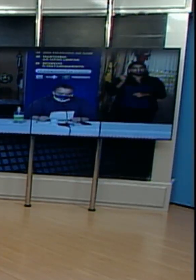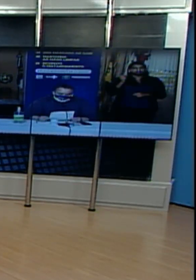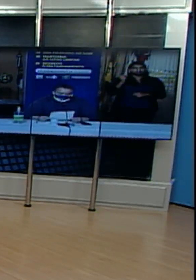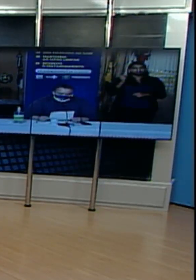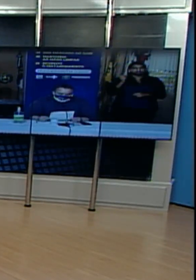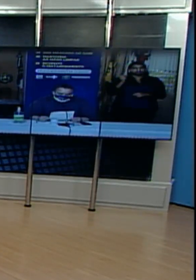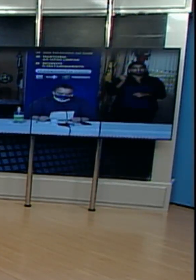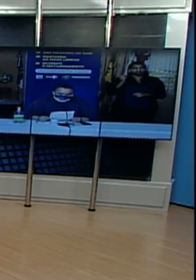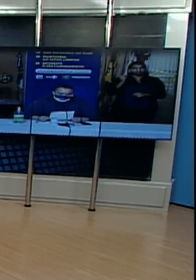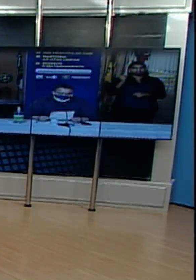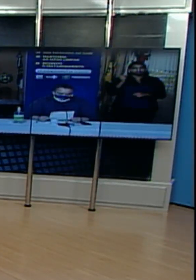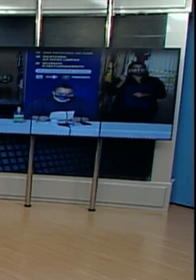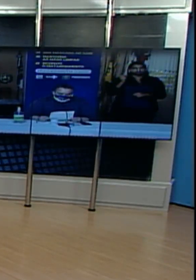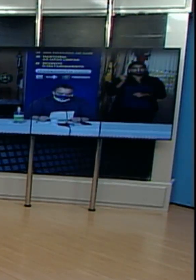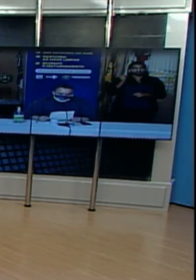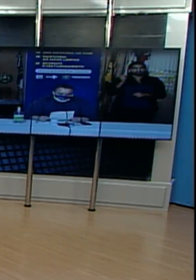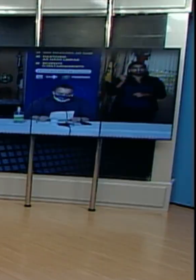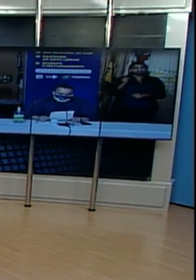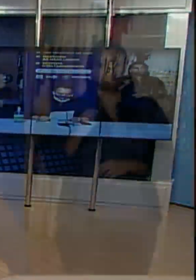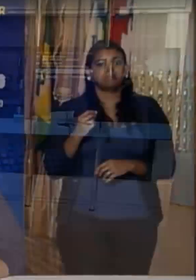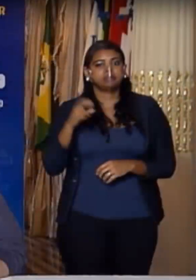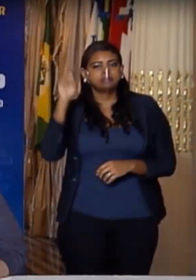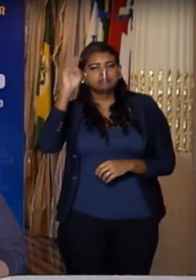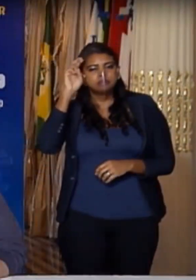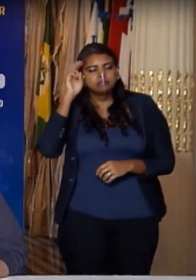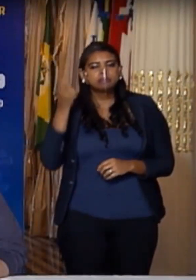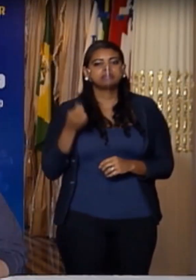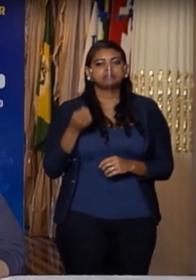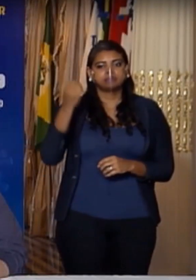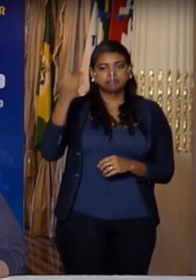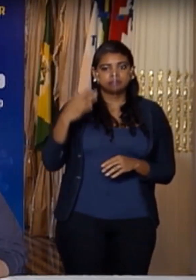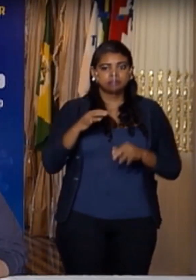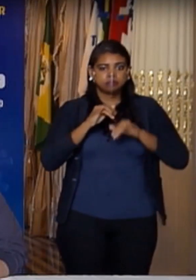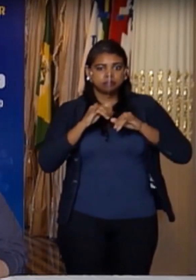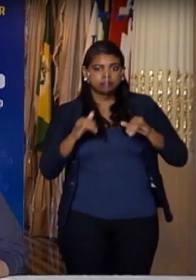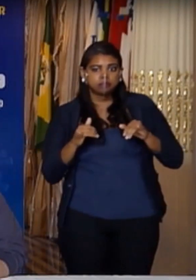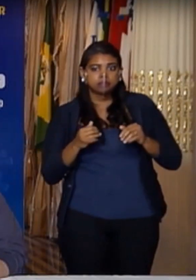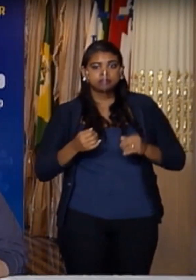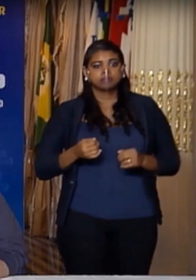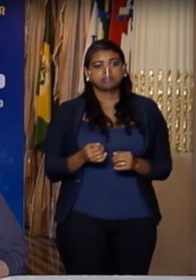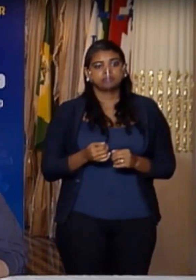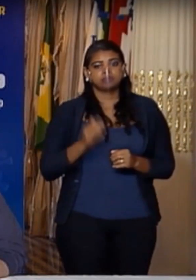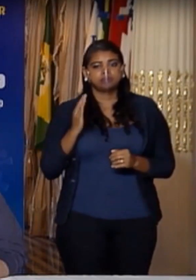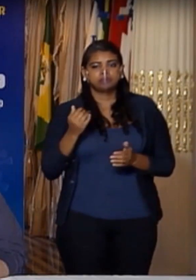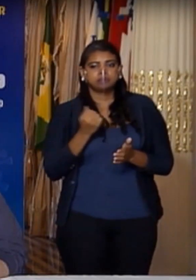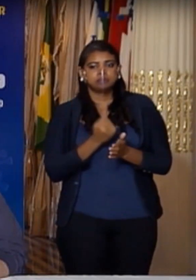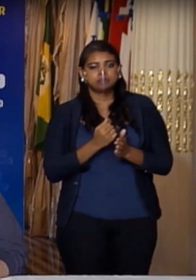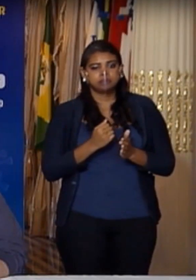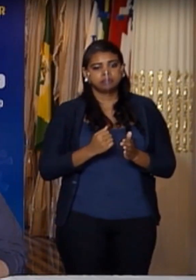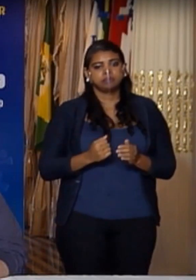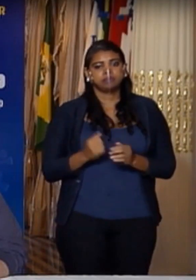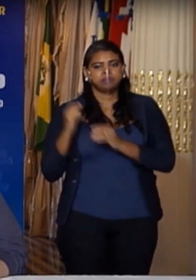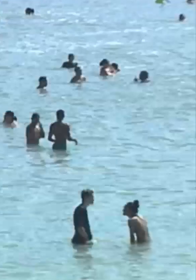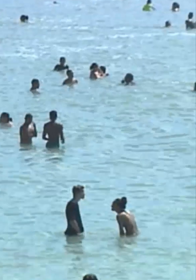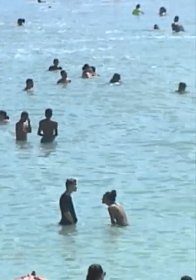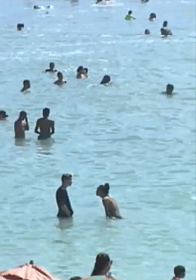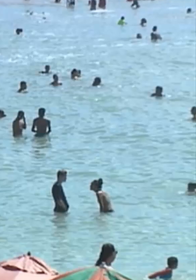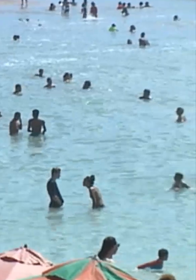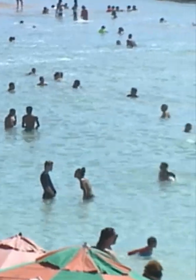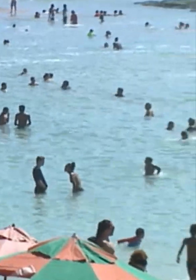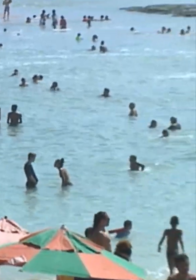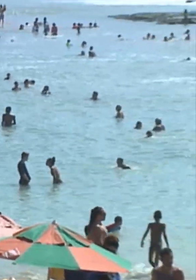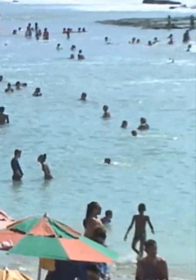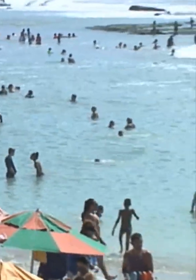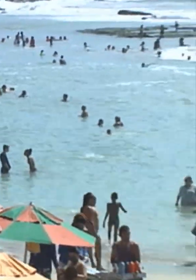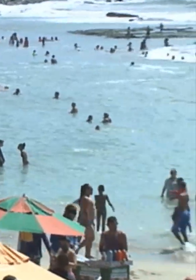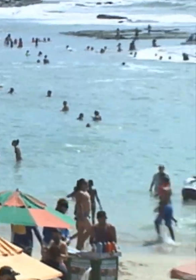de casos da Covid-19. O secretário estadual de saúde começou dando um puxão de orelha na população depois das